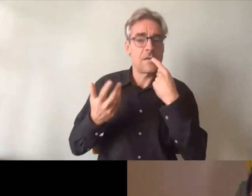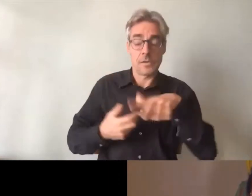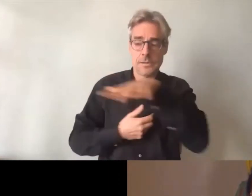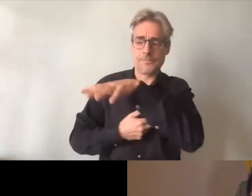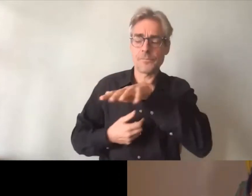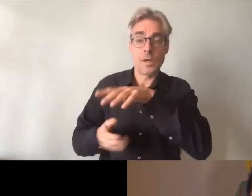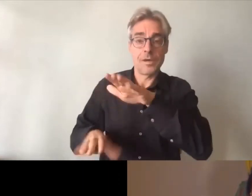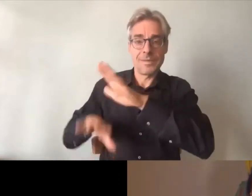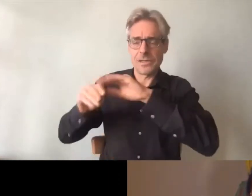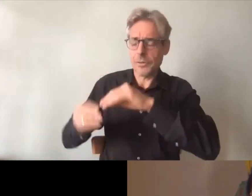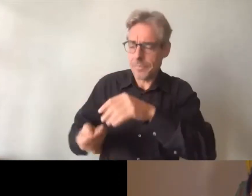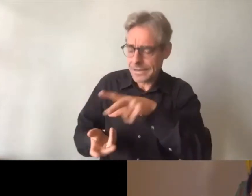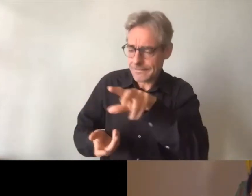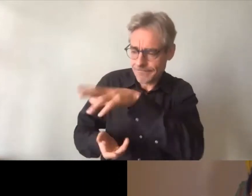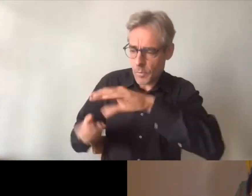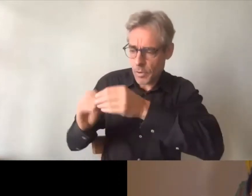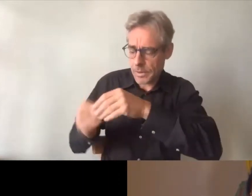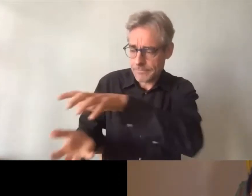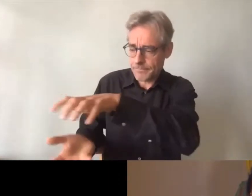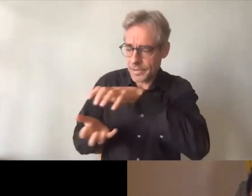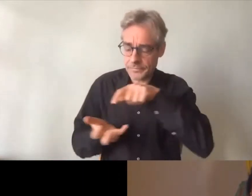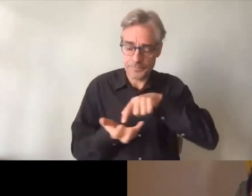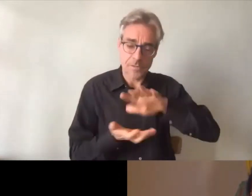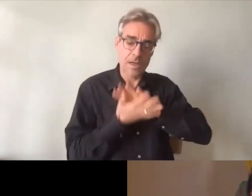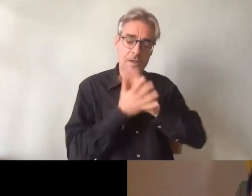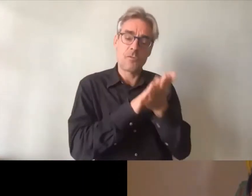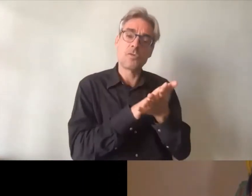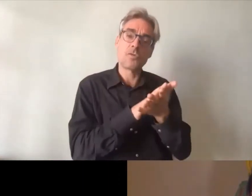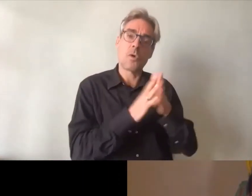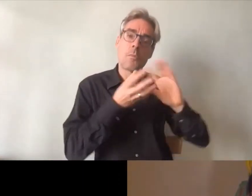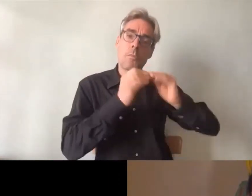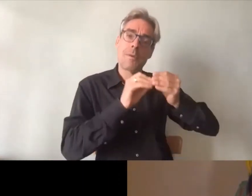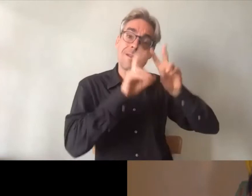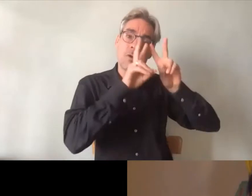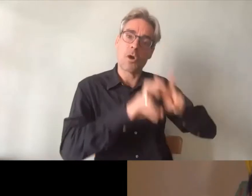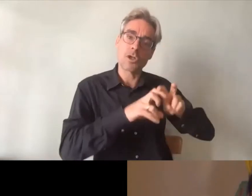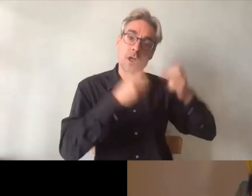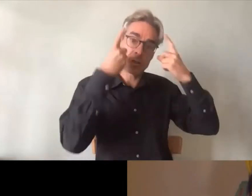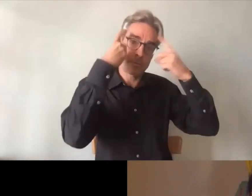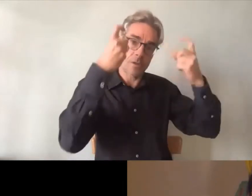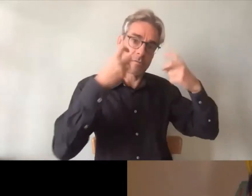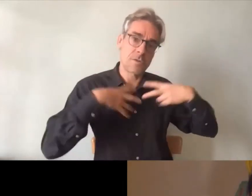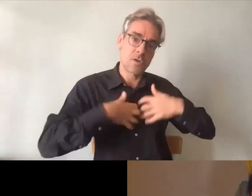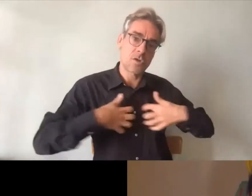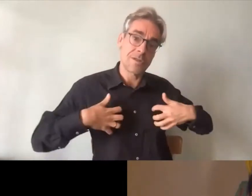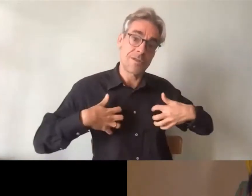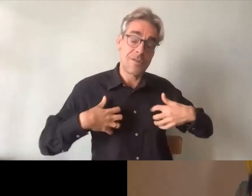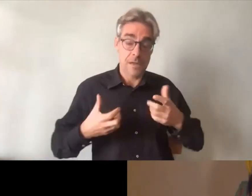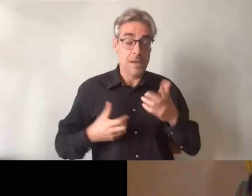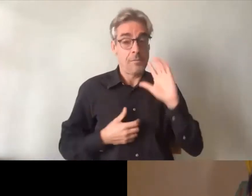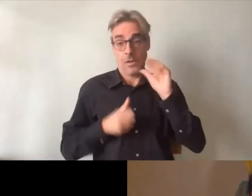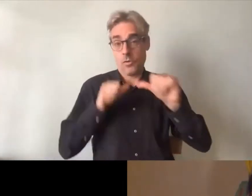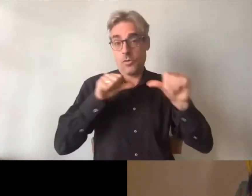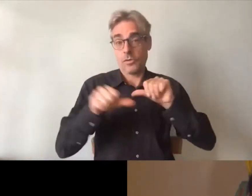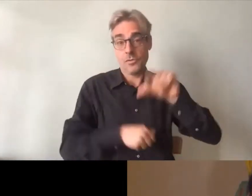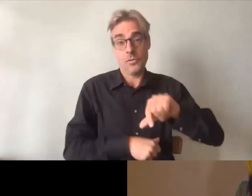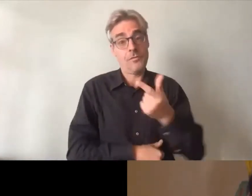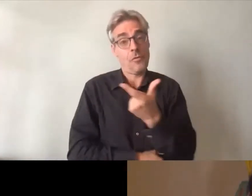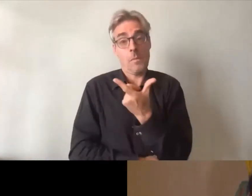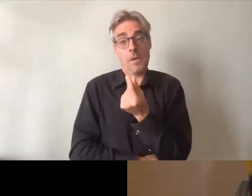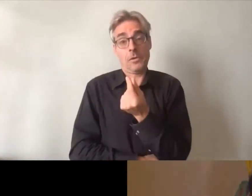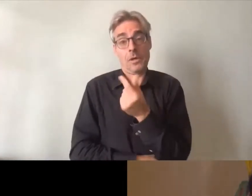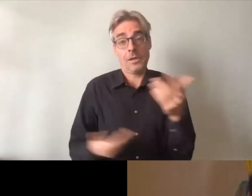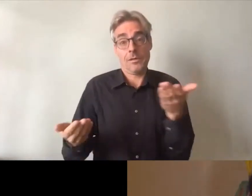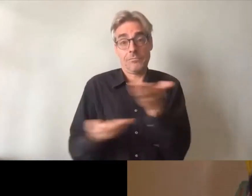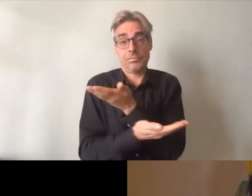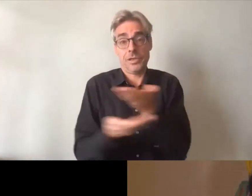de terrain qu'on transforme en problématique de recherche. Et donc, là, déjà, il y a ce partenariat chercheur-acteur de